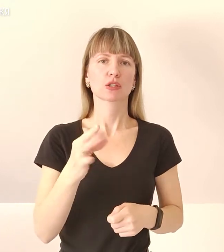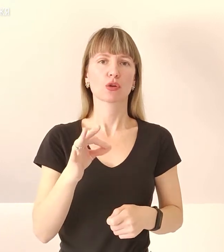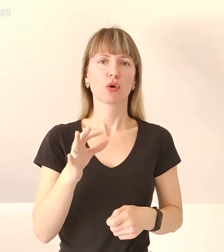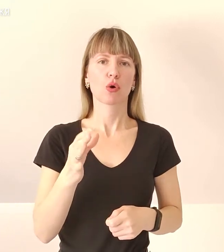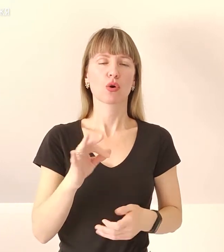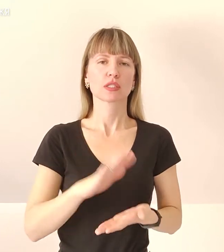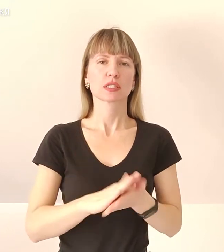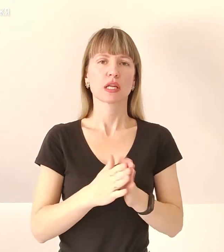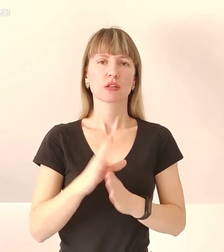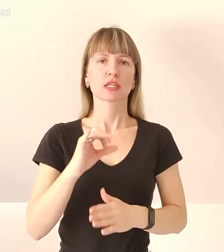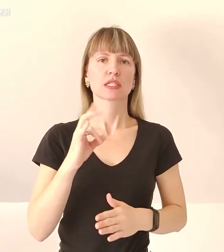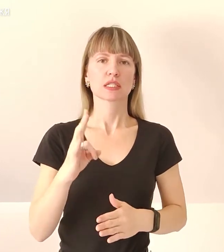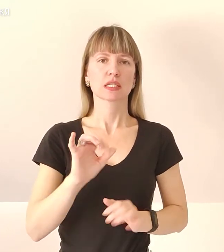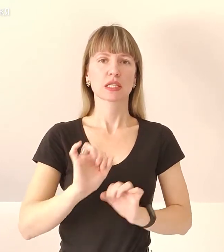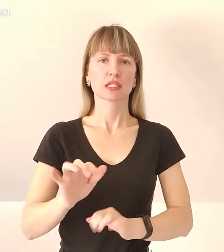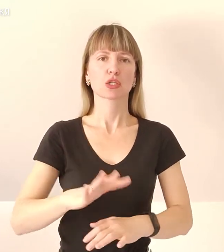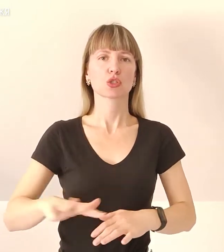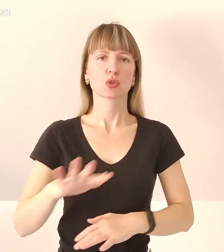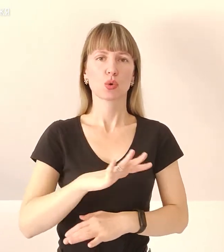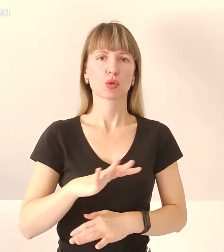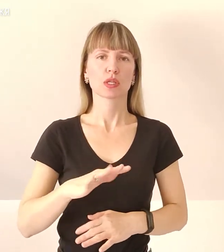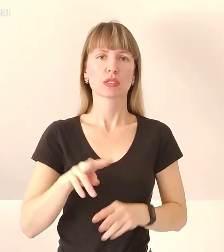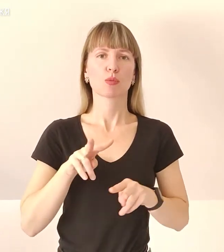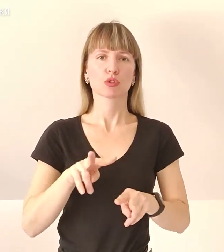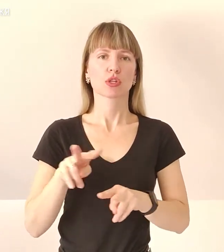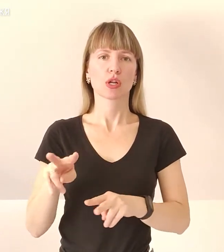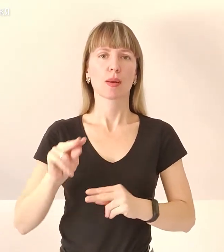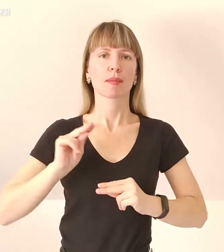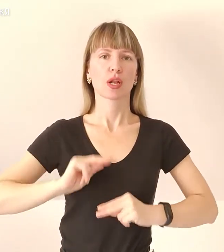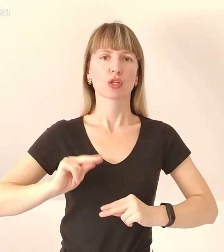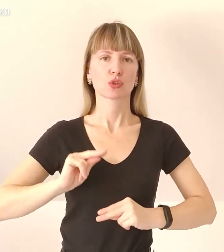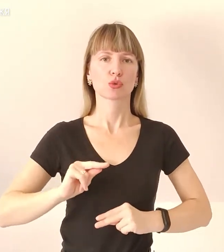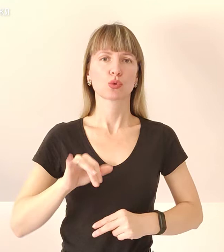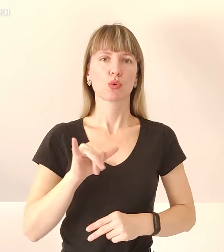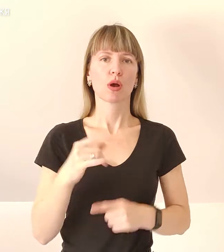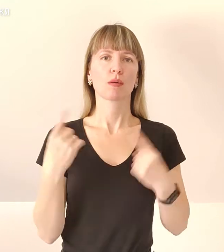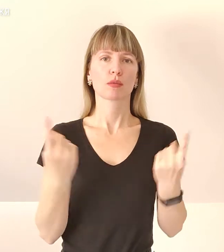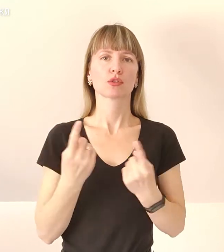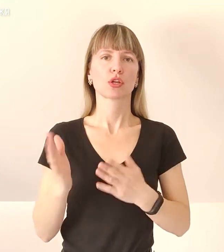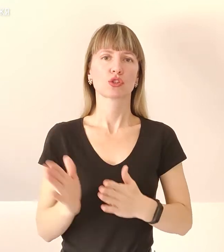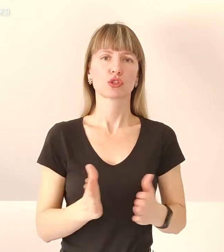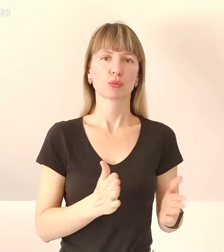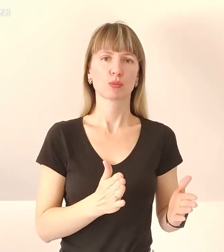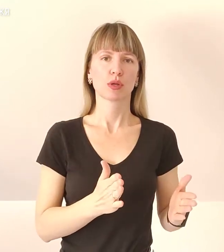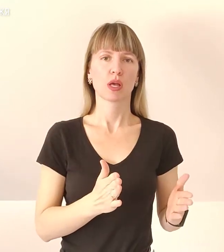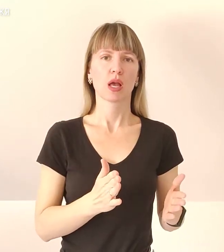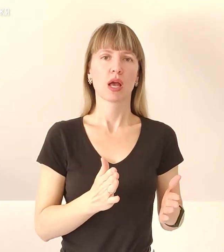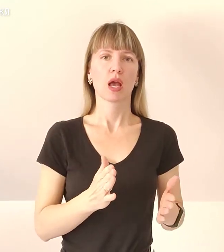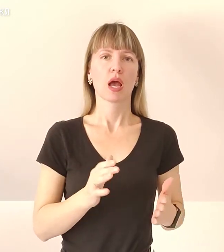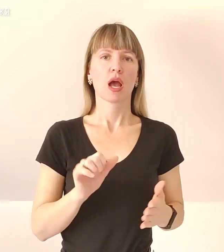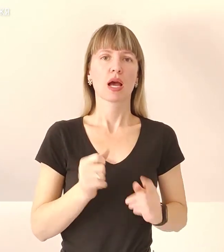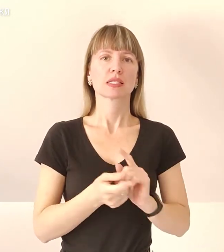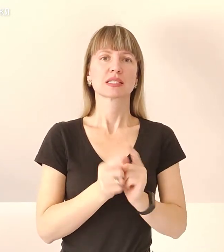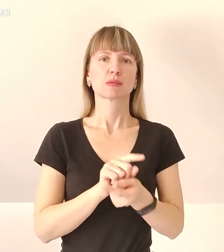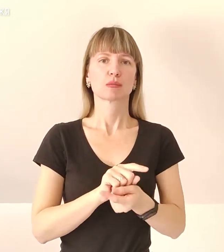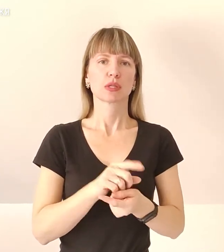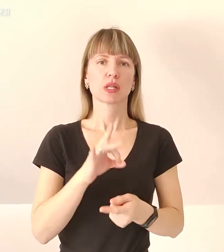в санітарно-захисній зоні та зоні спостереження працюють у штатному режимі. Змін радіаційного стану на